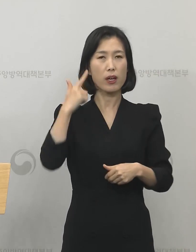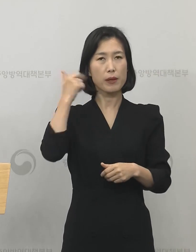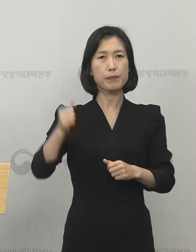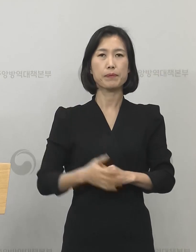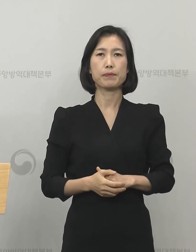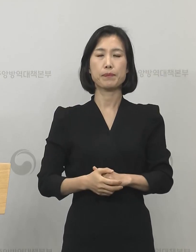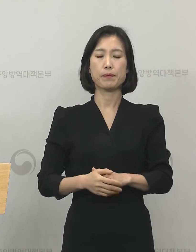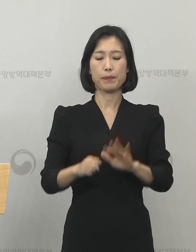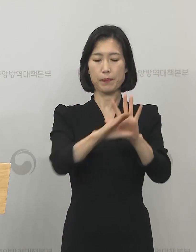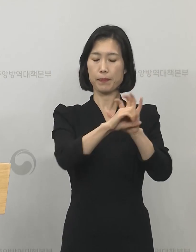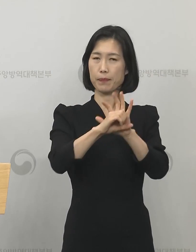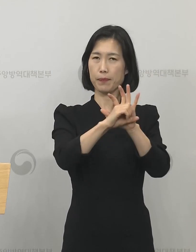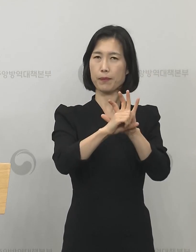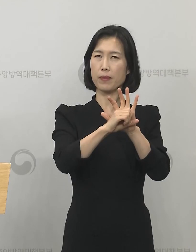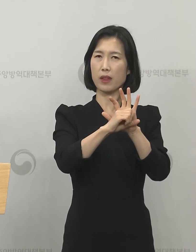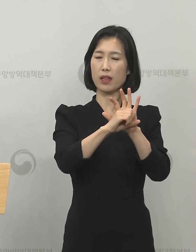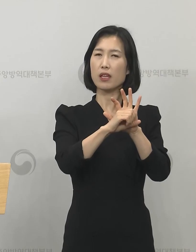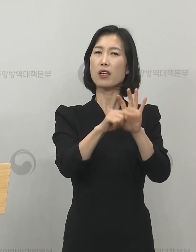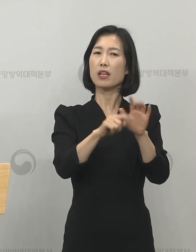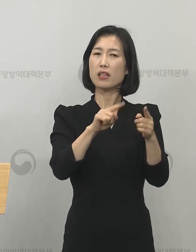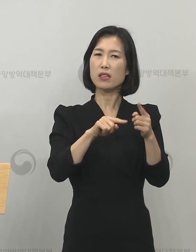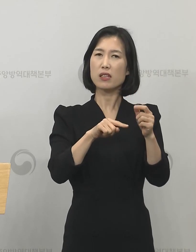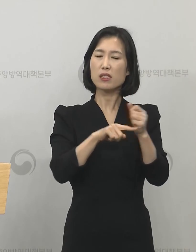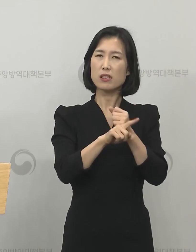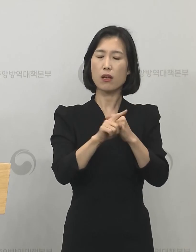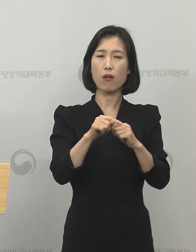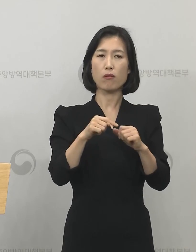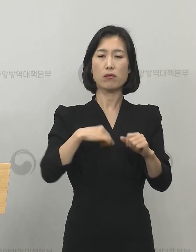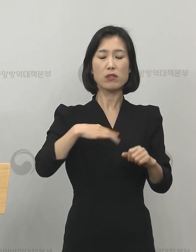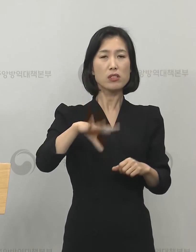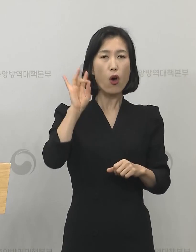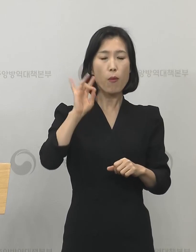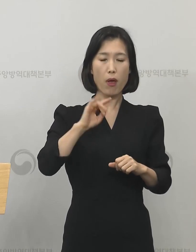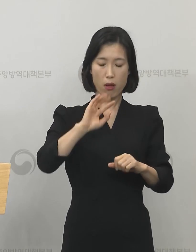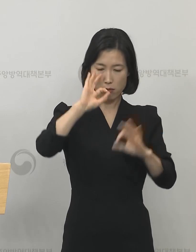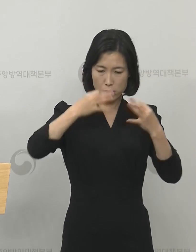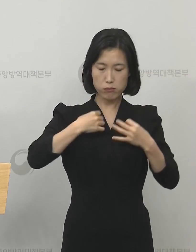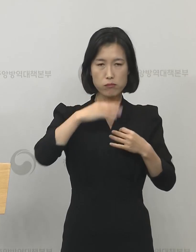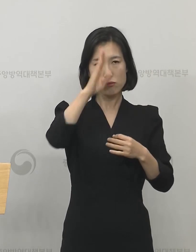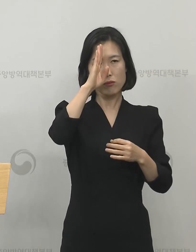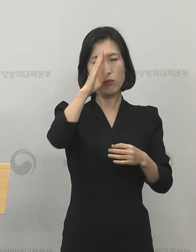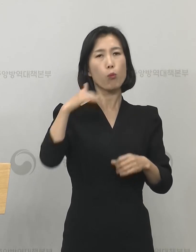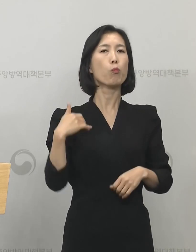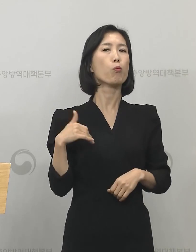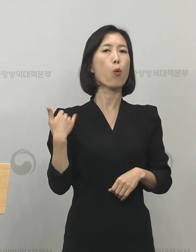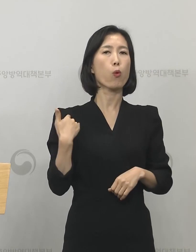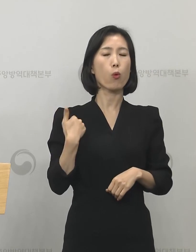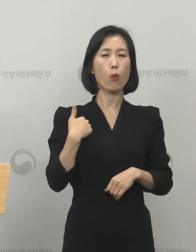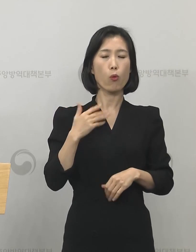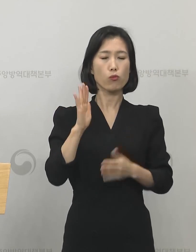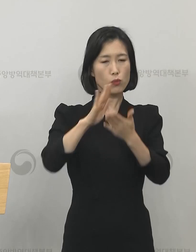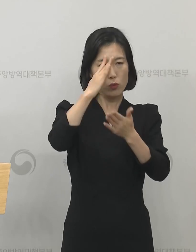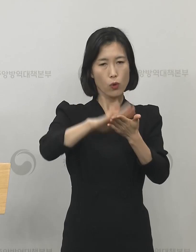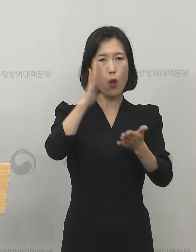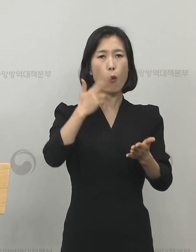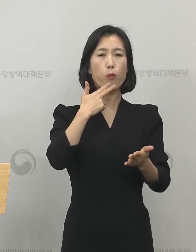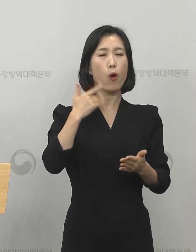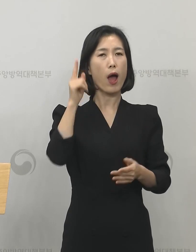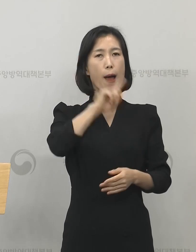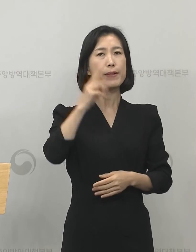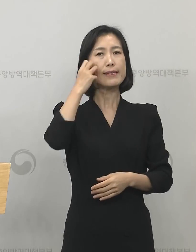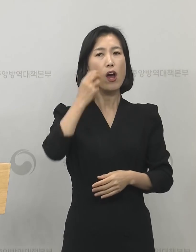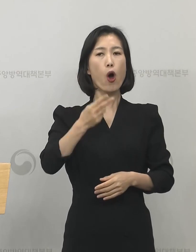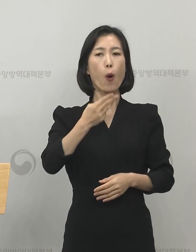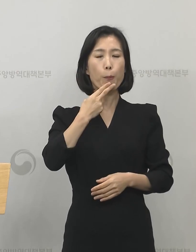코로나19는 본인이 감염을 의심하지 못한 채 실내 환경에서의 밀접한 접촉으로 급속한